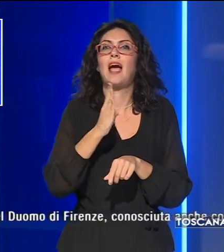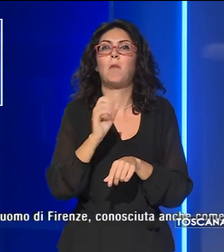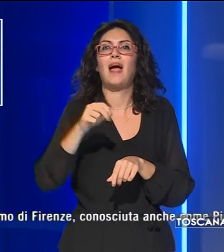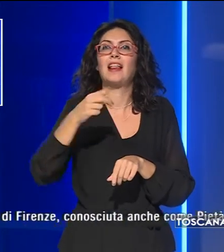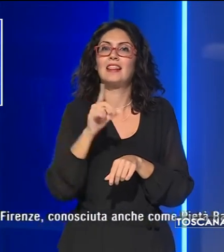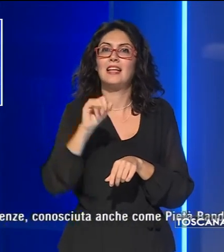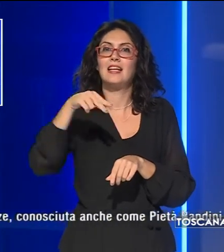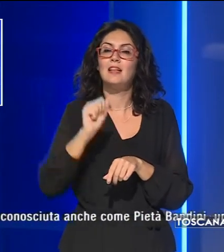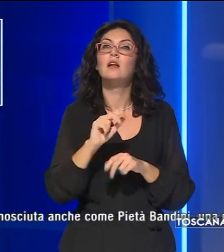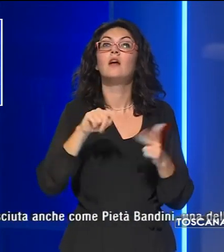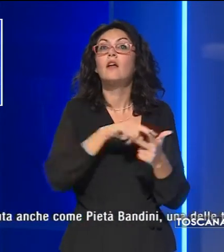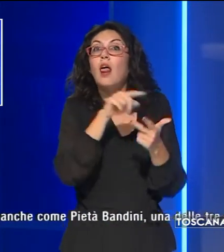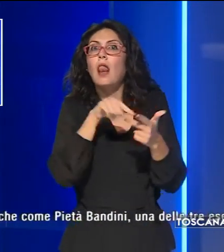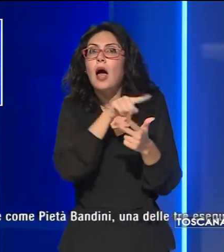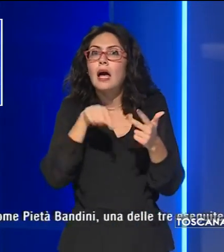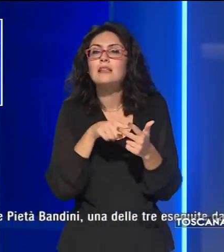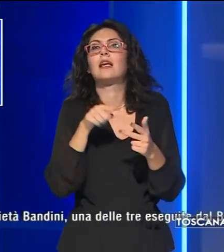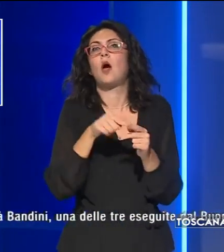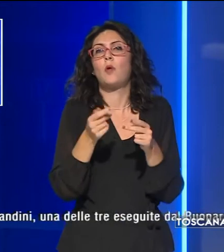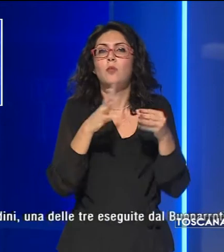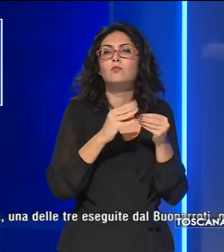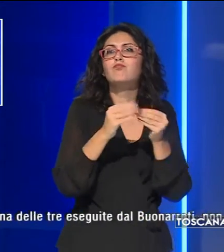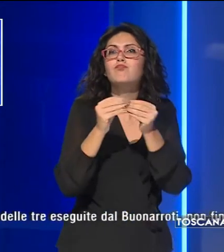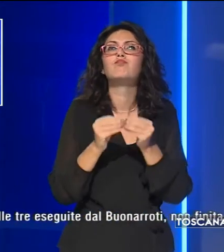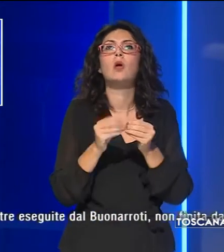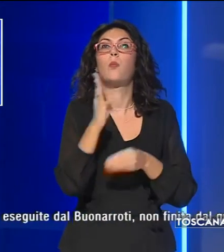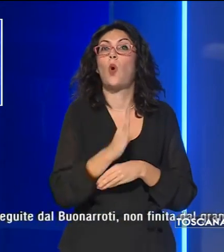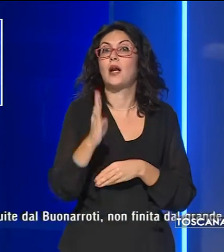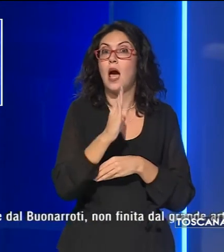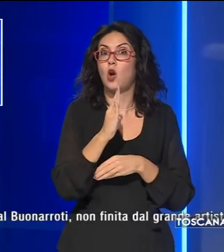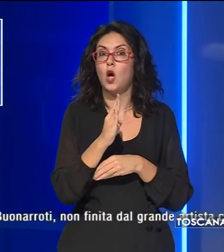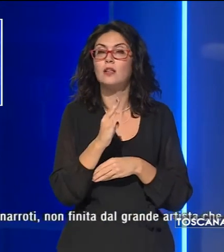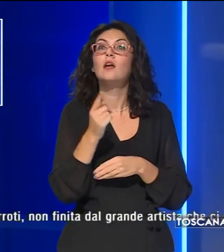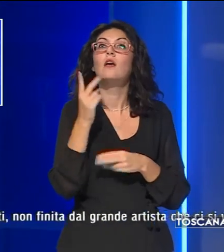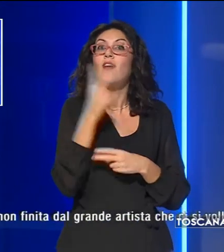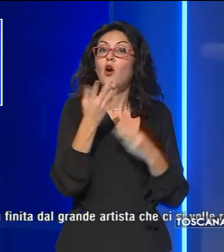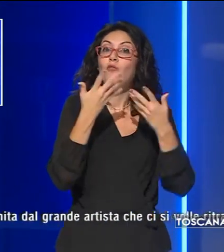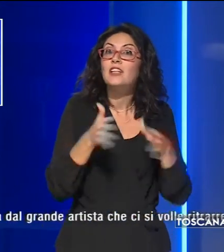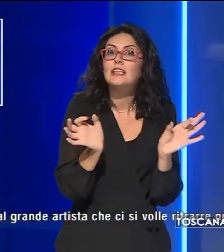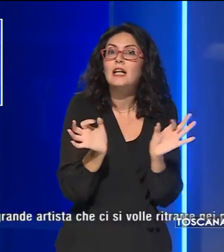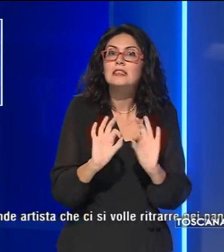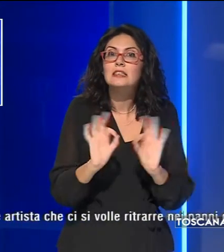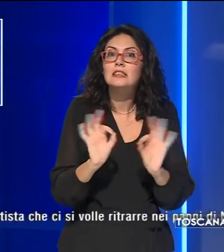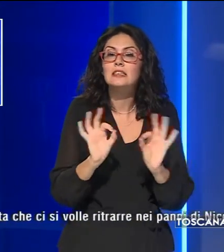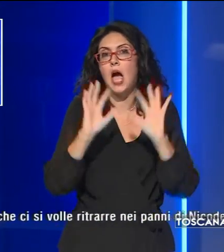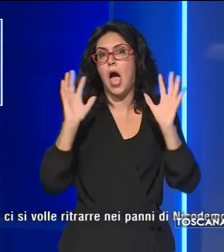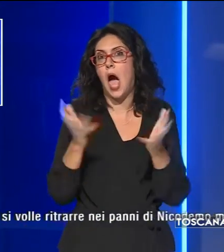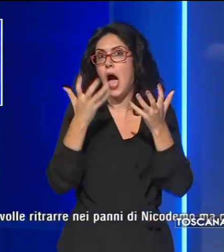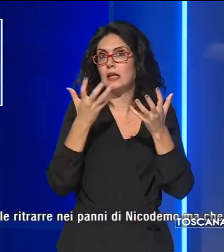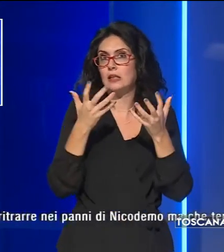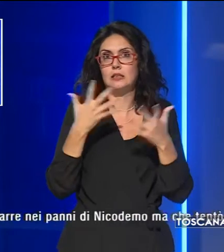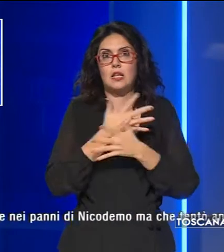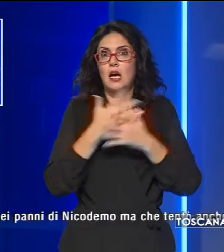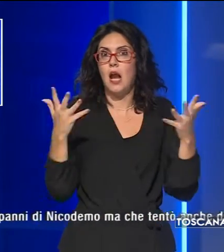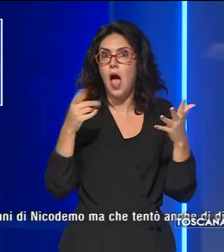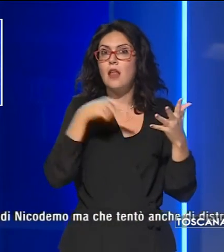delle tre eseguite dal Buonarroti non finita dal grande artista che ci si vuole ritrarre nei